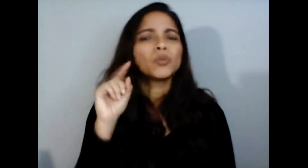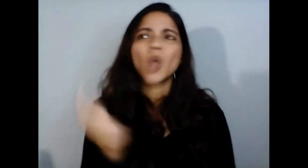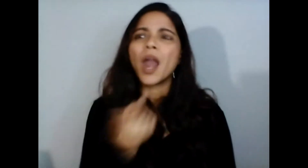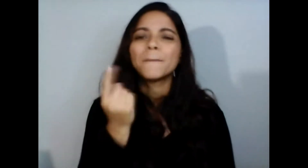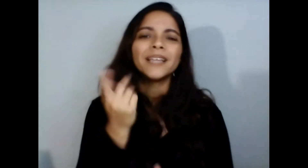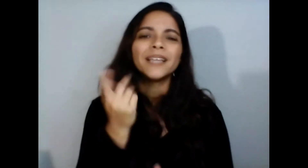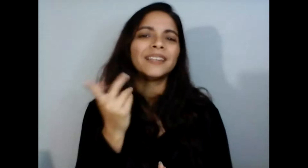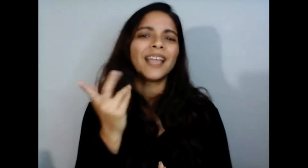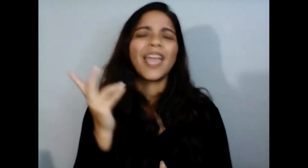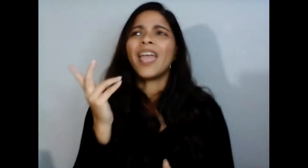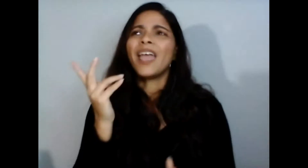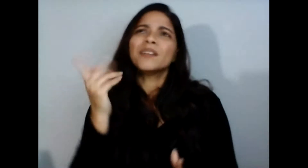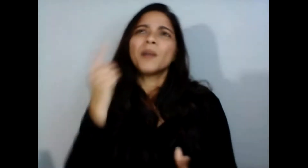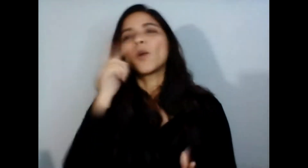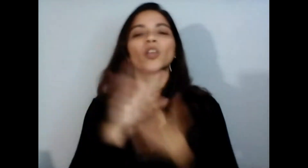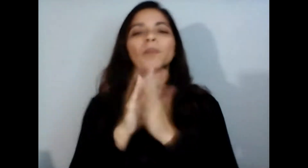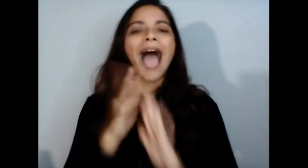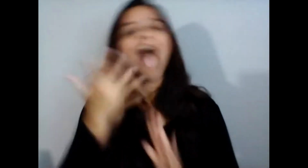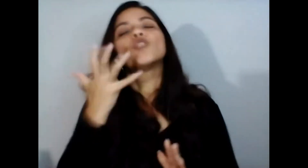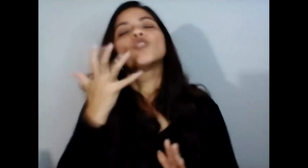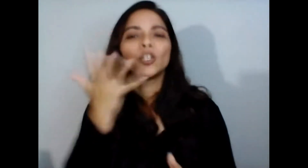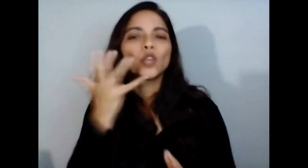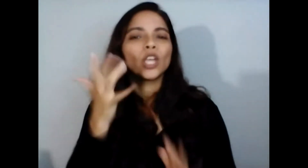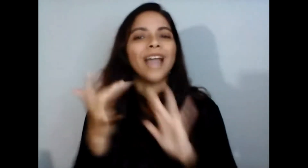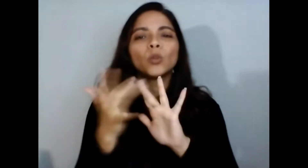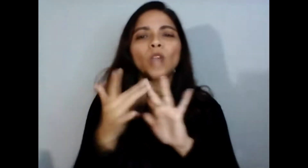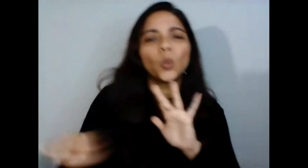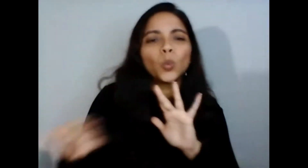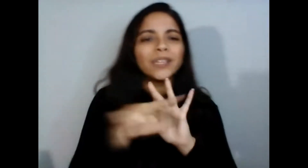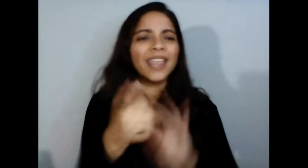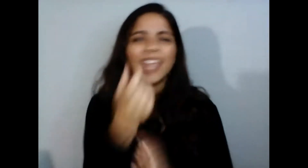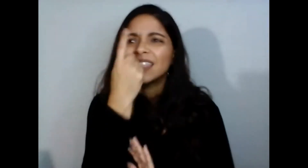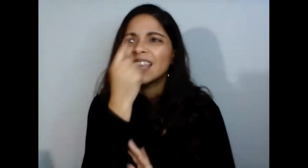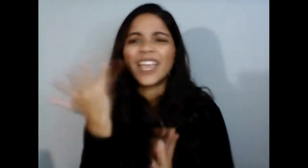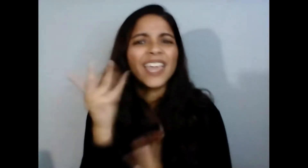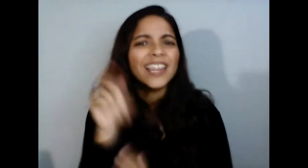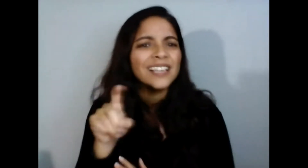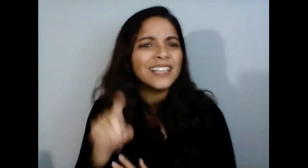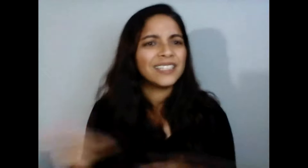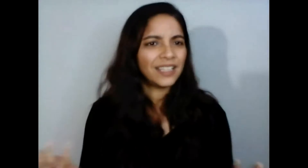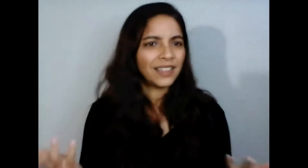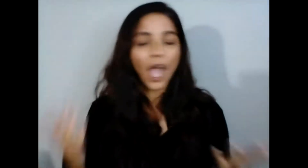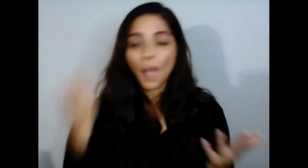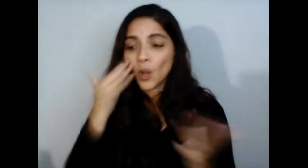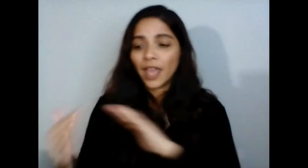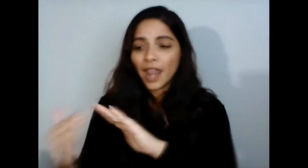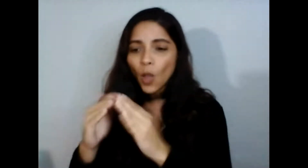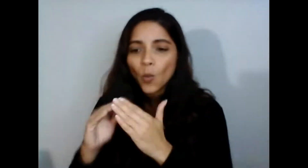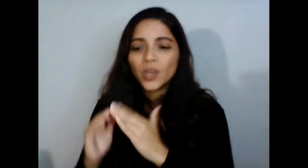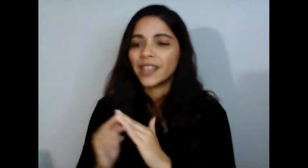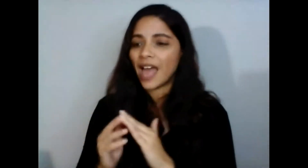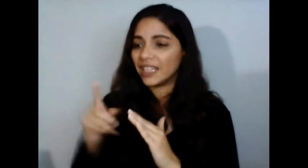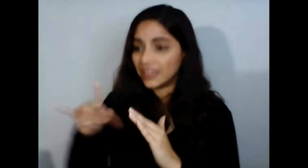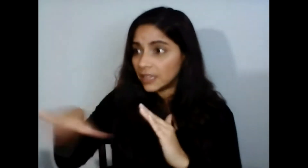cualquier otra cosa queremos estar en contacto con nuestros líderes y entender qué es la que hay en las comunidades y cómo le podemos